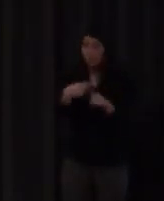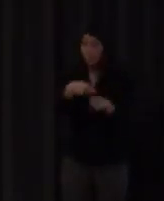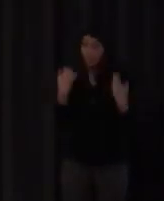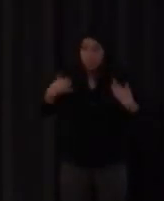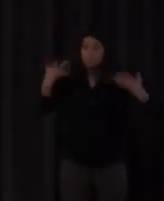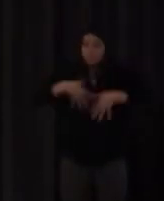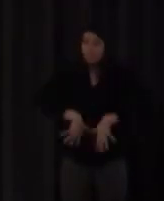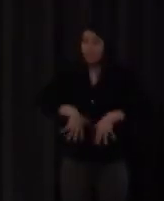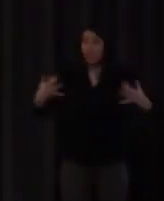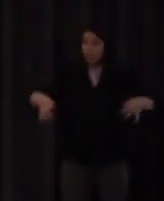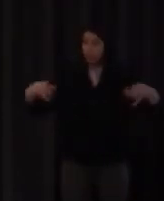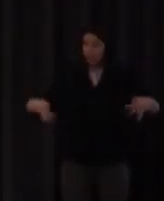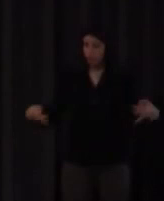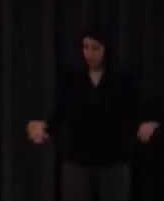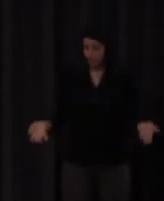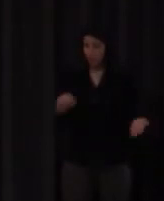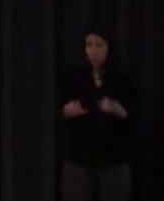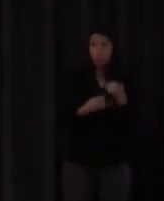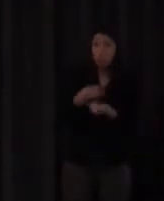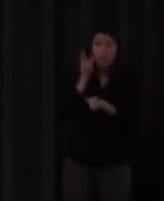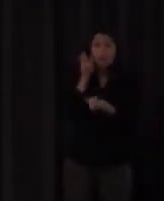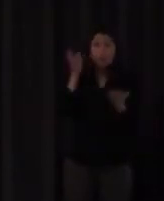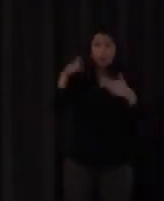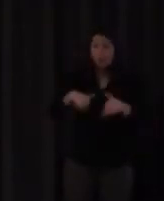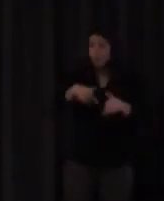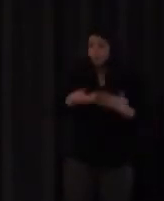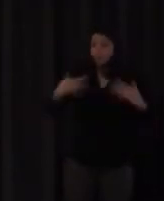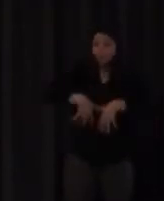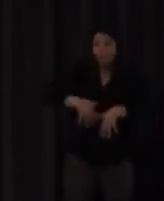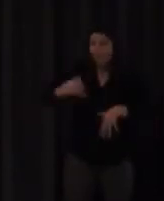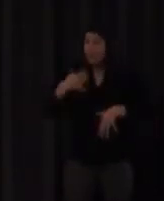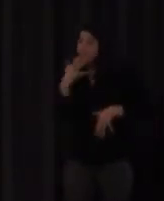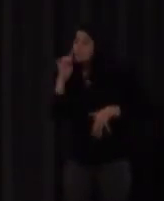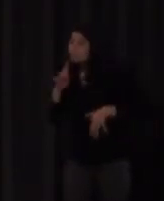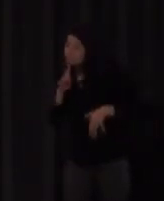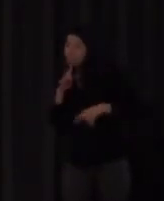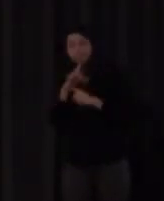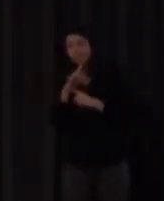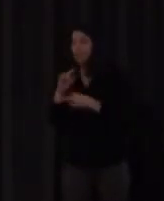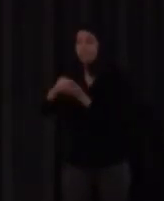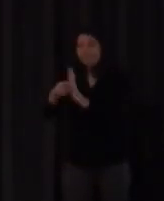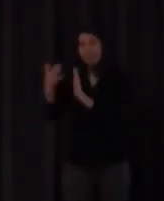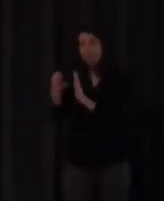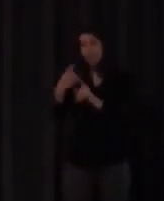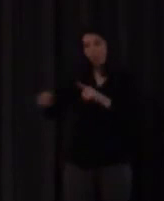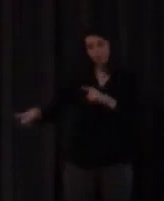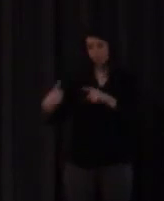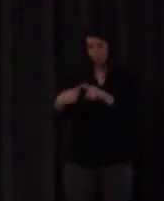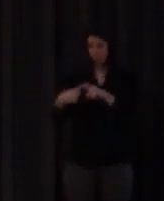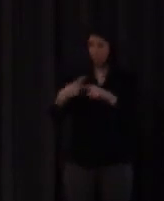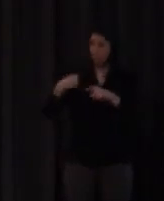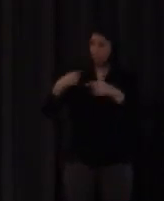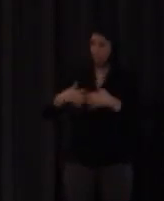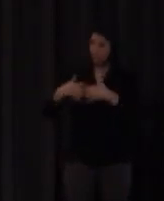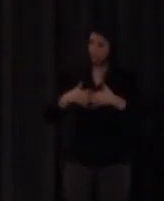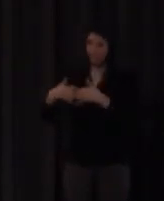no has podido integrarlos y no sirve la misma metodología ¿de acuerdo? un ejemplo pues muy sencillo a mí